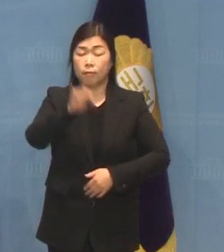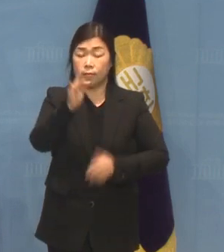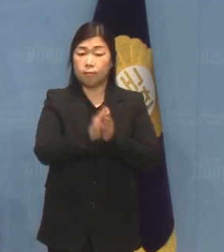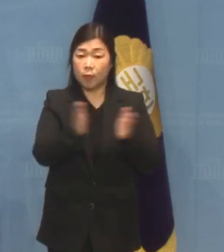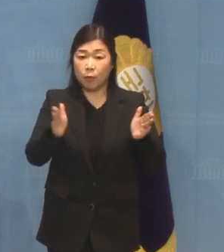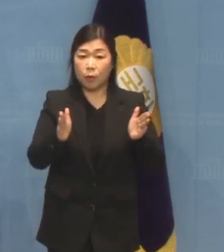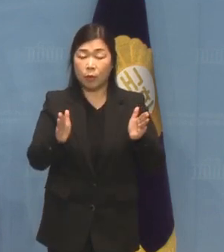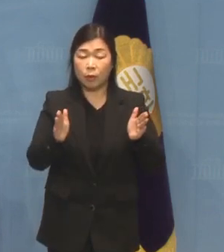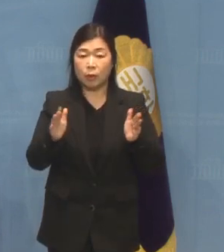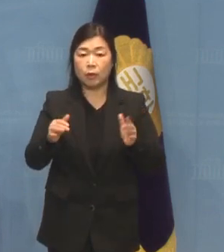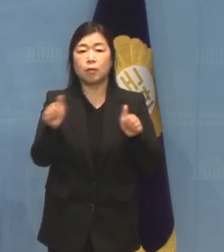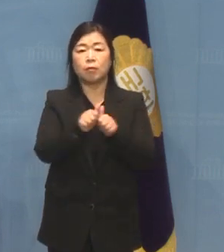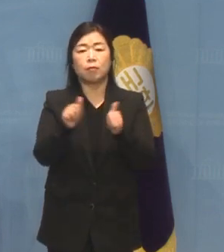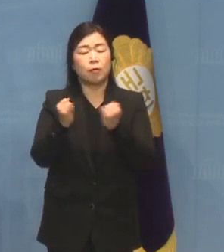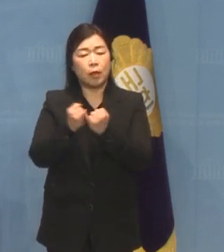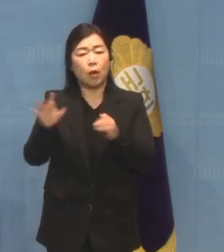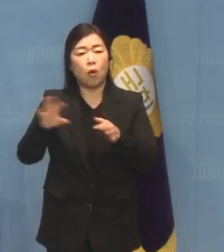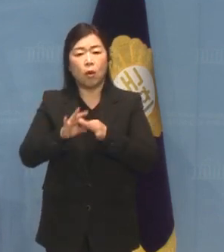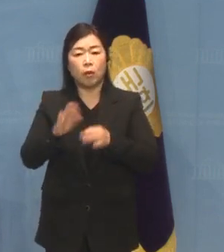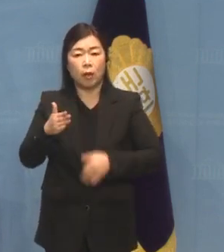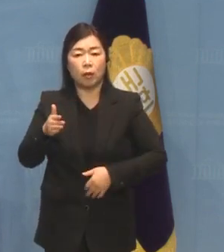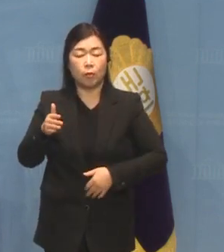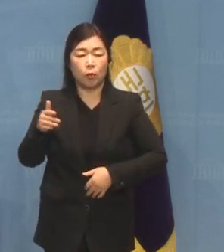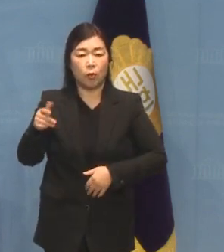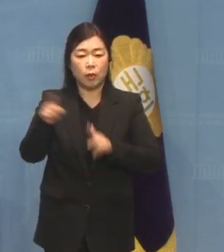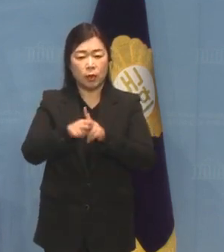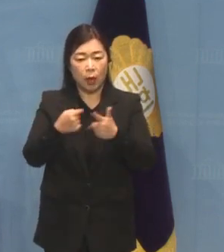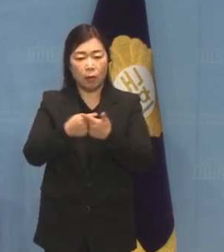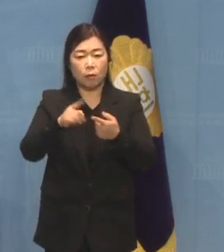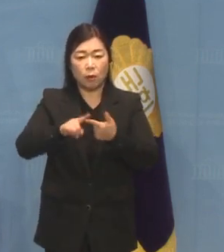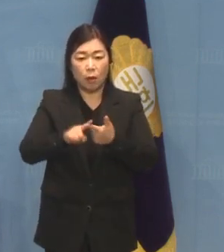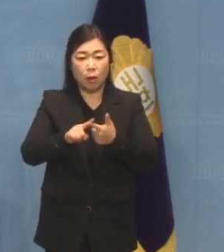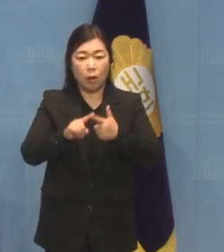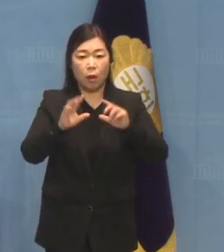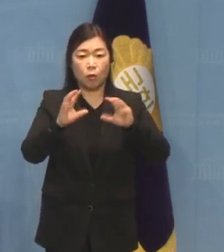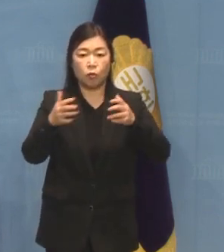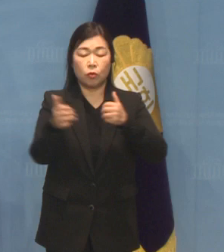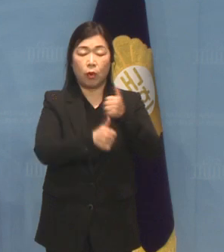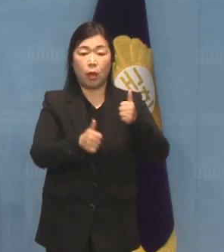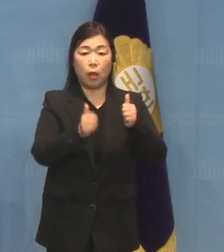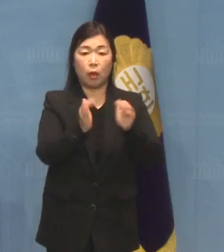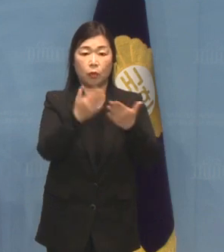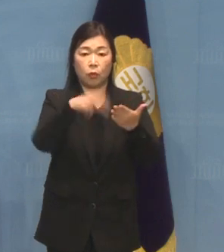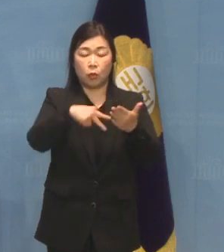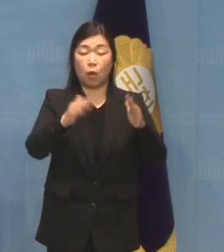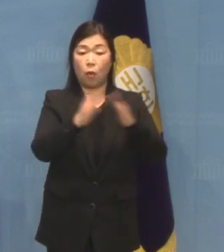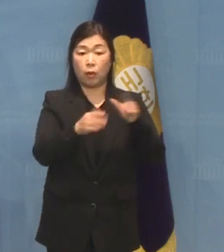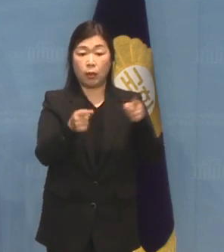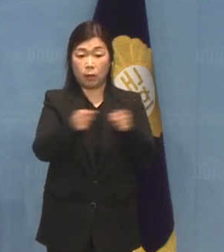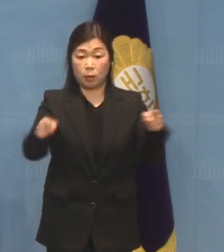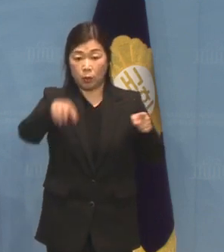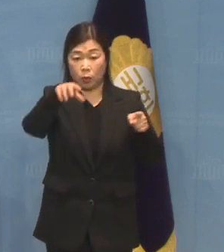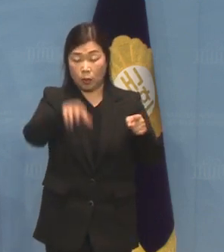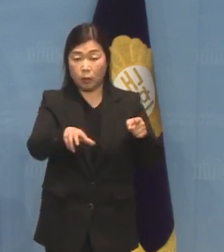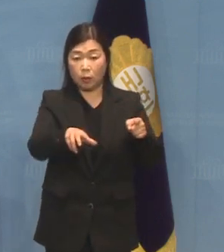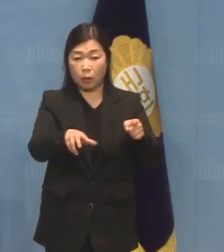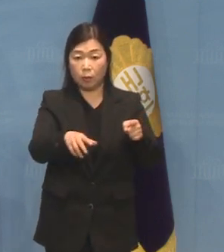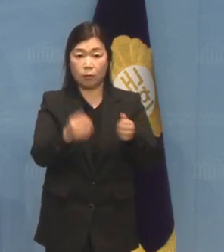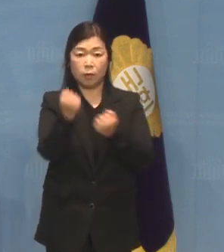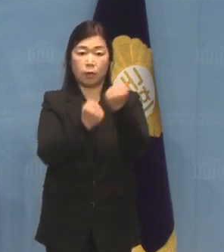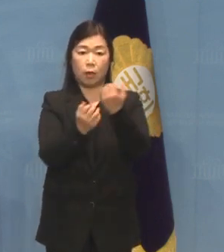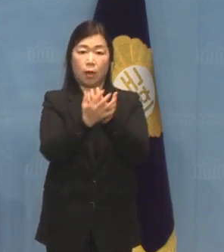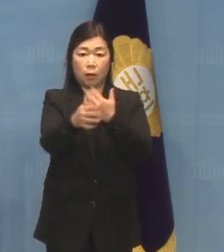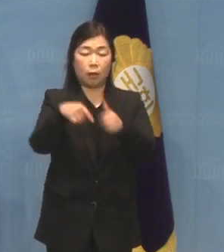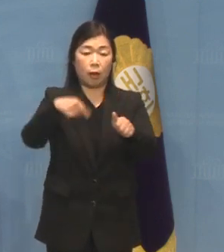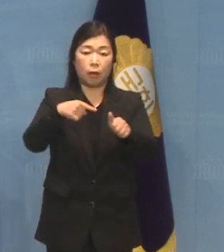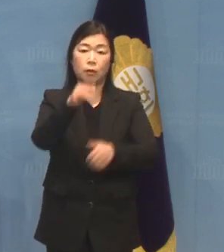제너레이티브 AI의 이해라는 주제로 국회 도서관 1층 국가전략정보센터에서 강연을